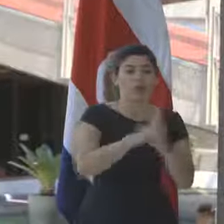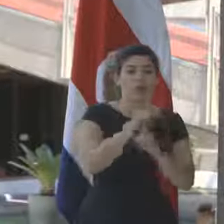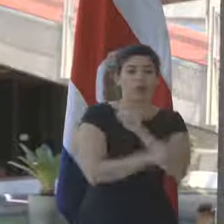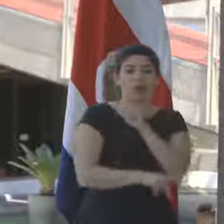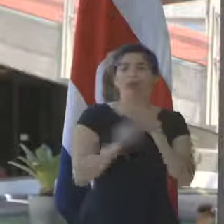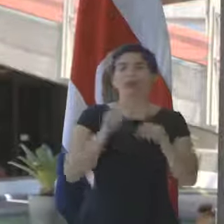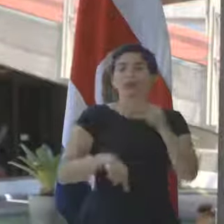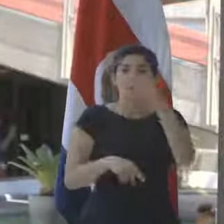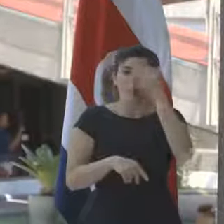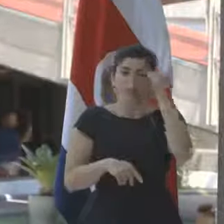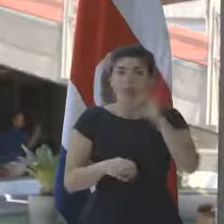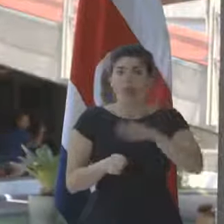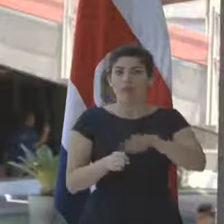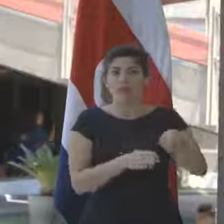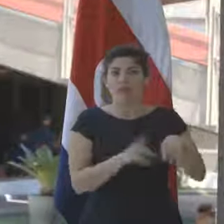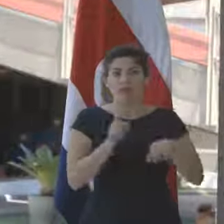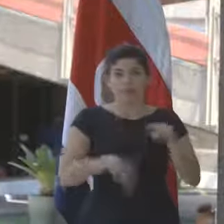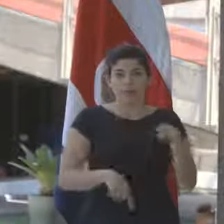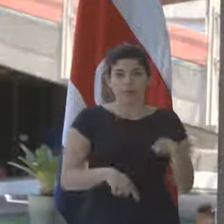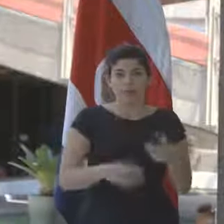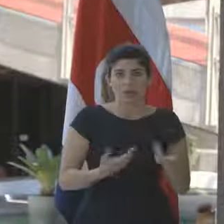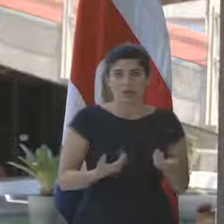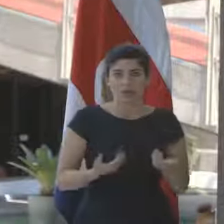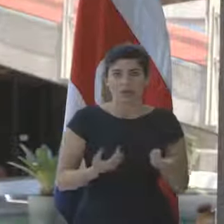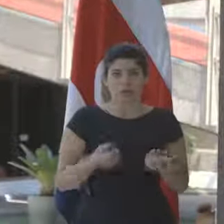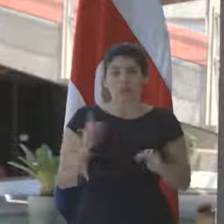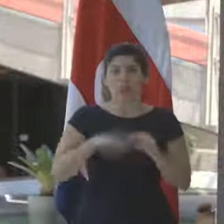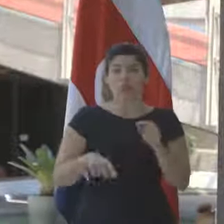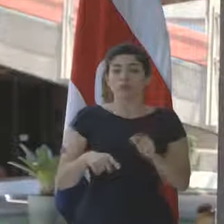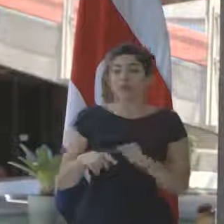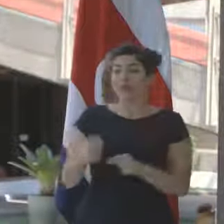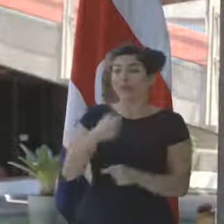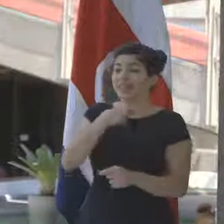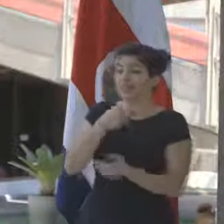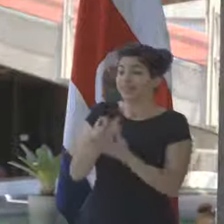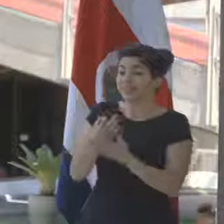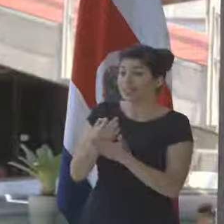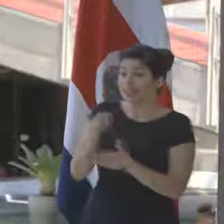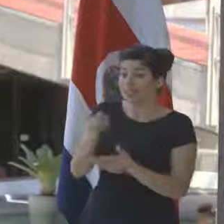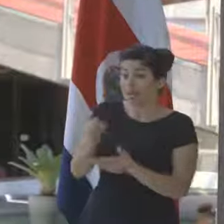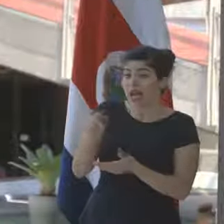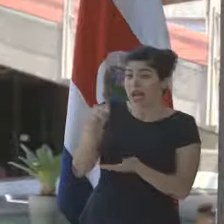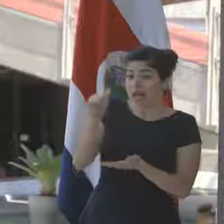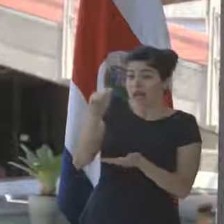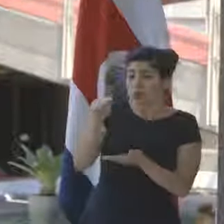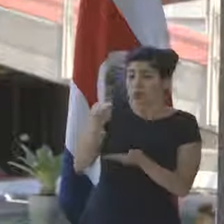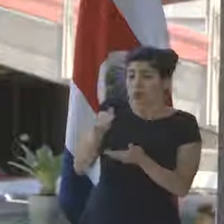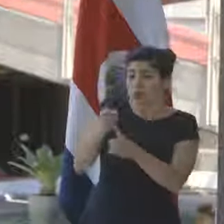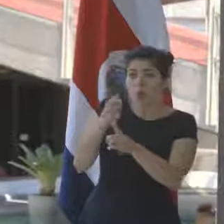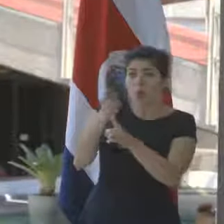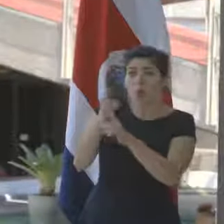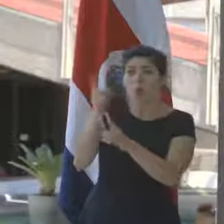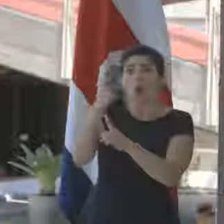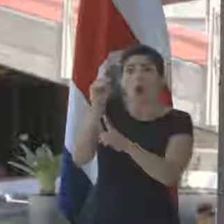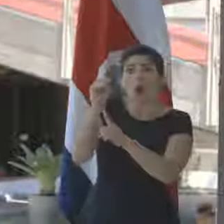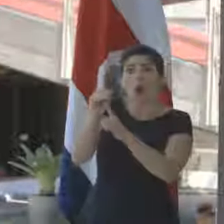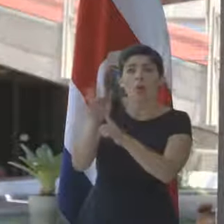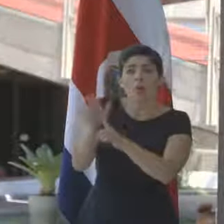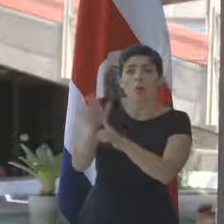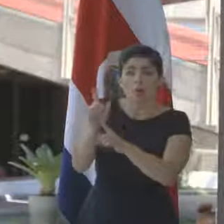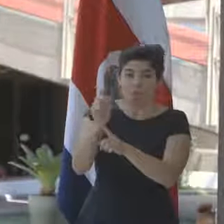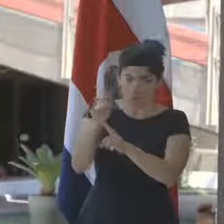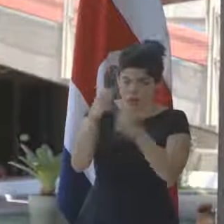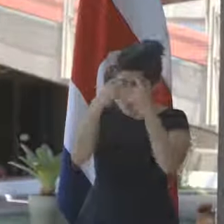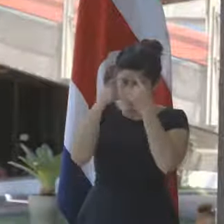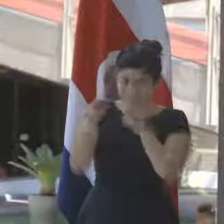vista. No podemos hacer de la reducción del déficit fiscal un fin en sí mismo como tal, aunque tenemos que